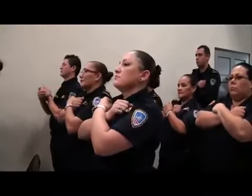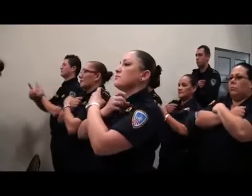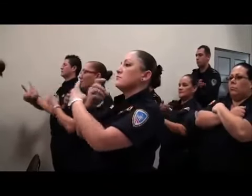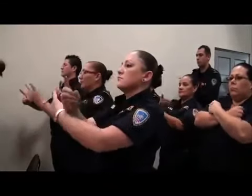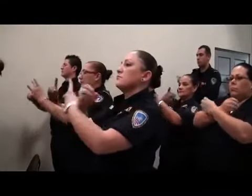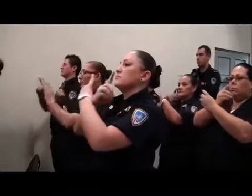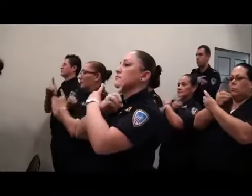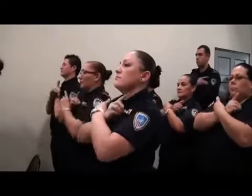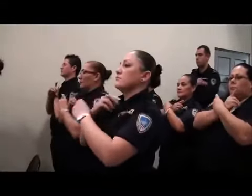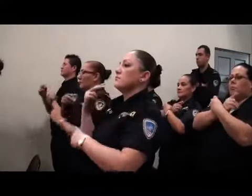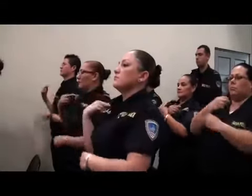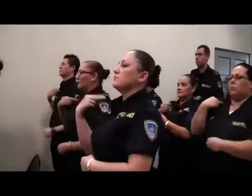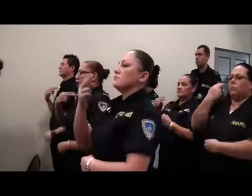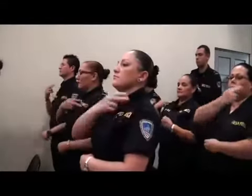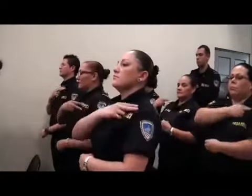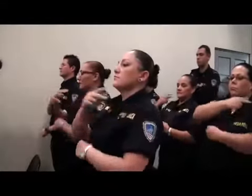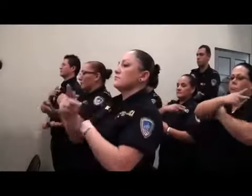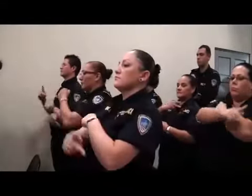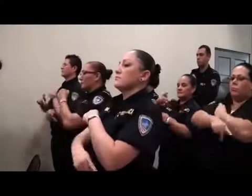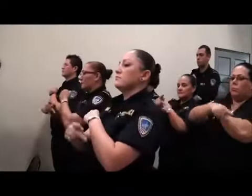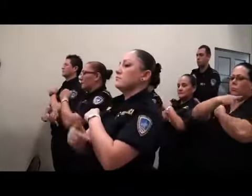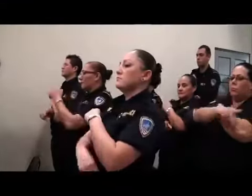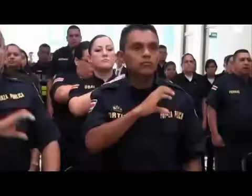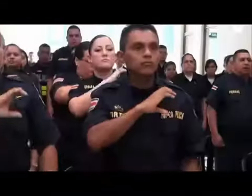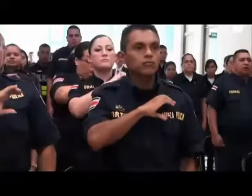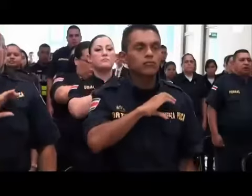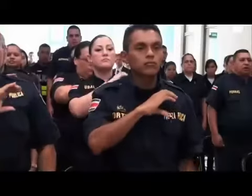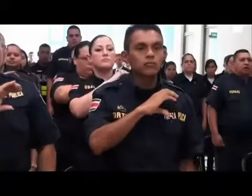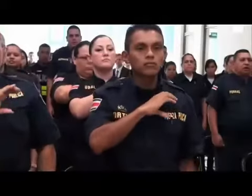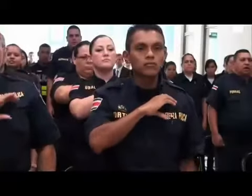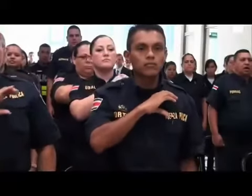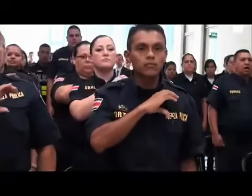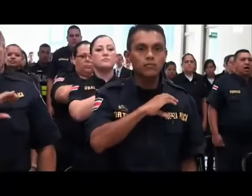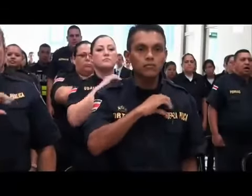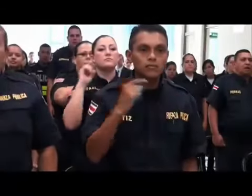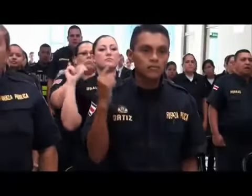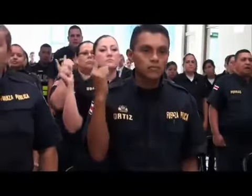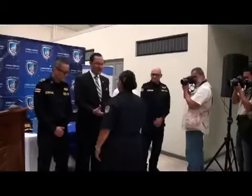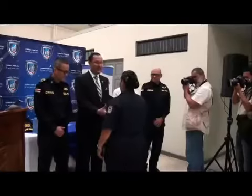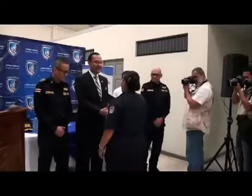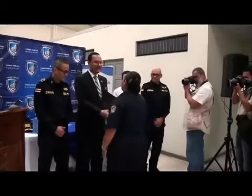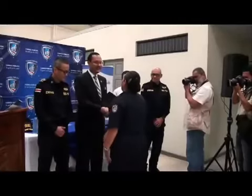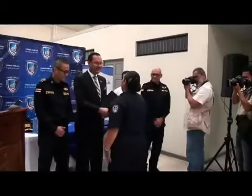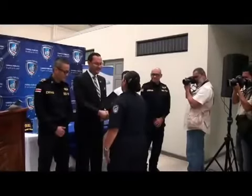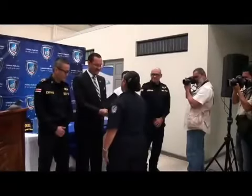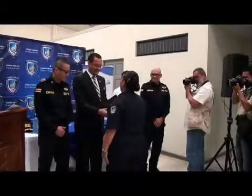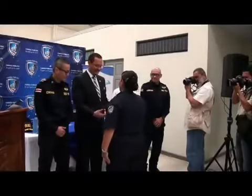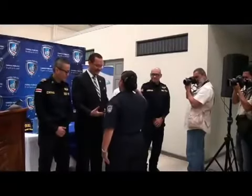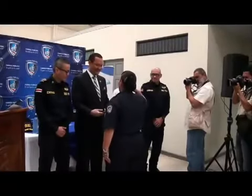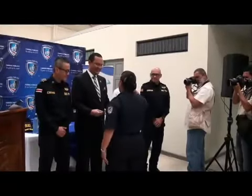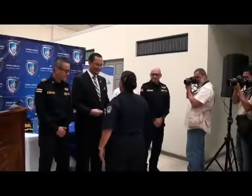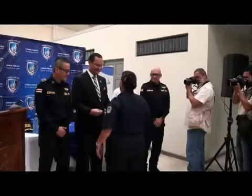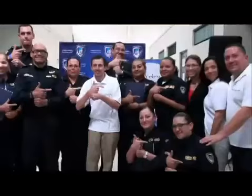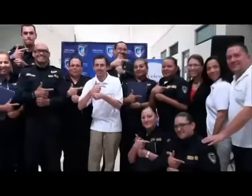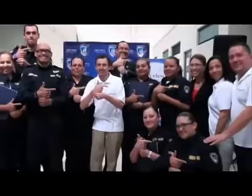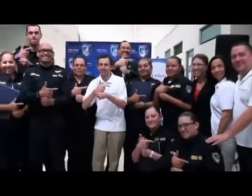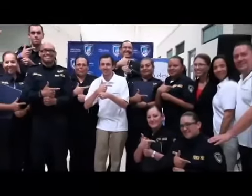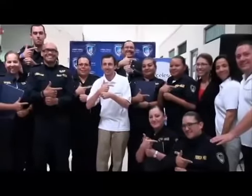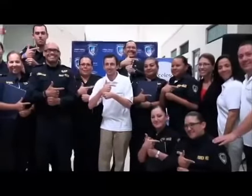Colaborar con las personas no oyentes del país y brindar apoyo en el momento que lo requieran es la visión de estos 20 oficiales de la Fuerza